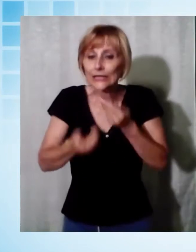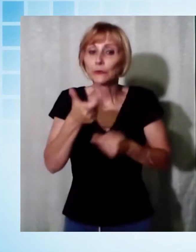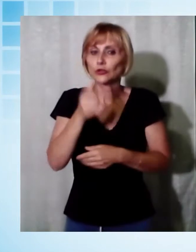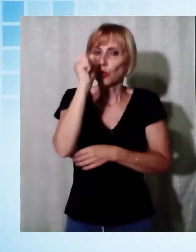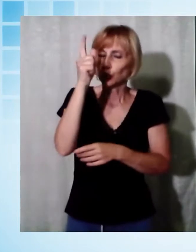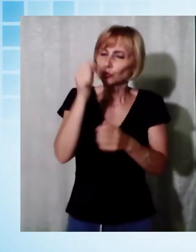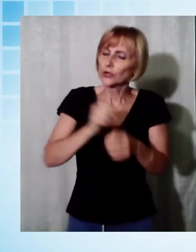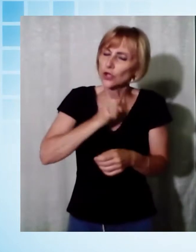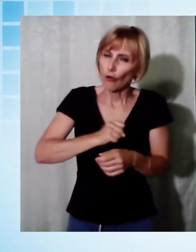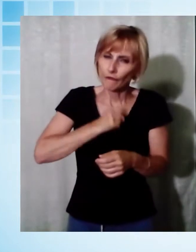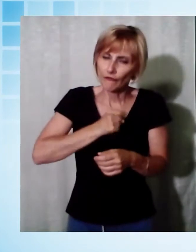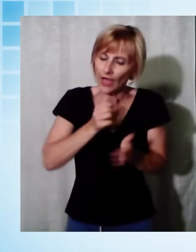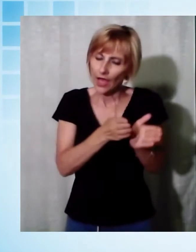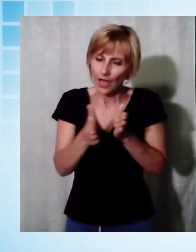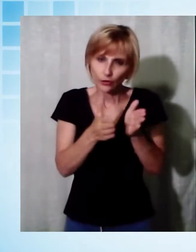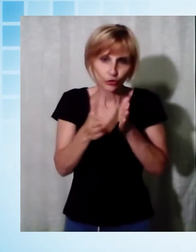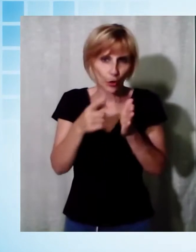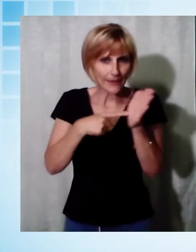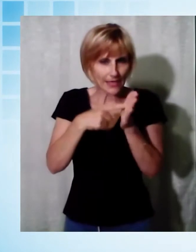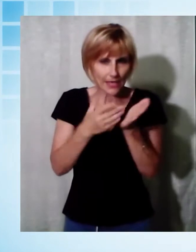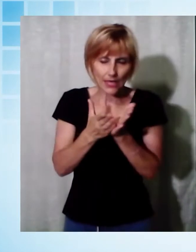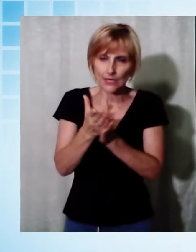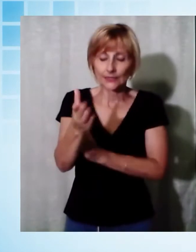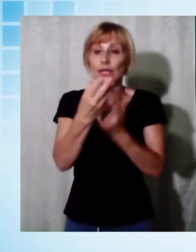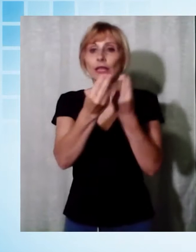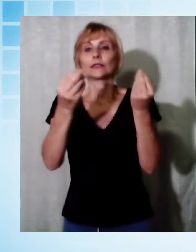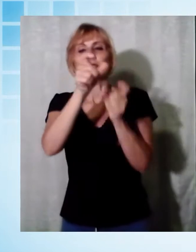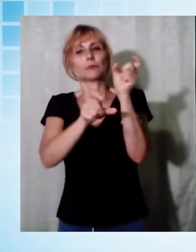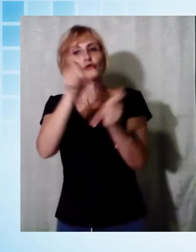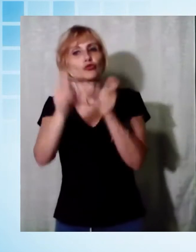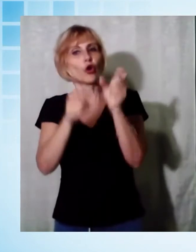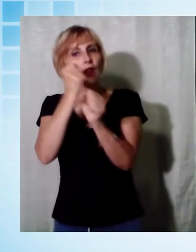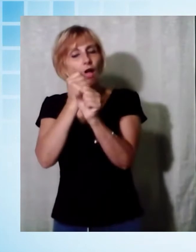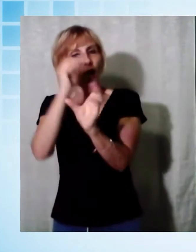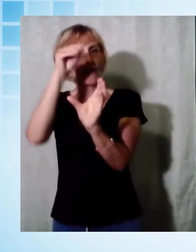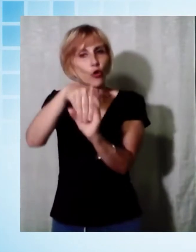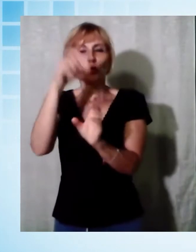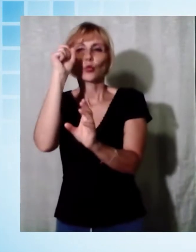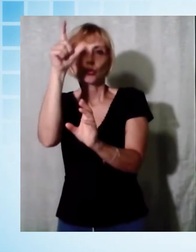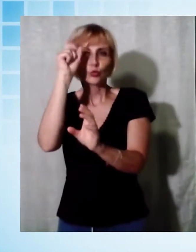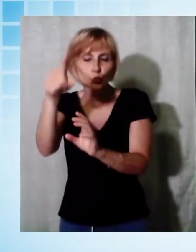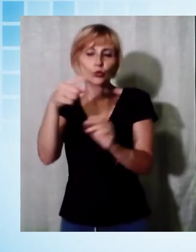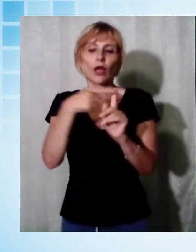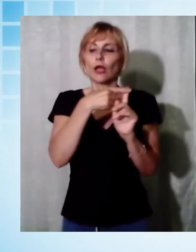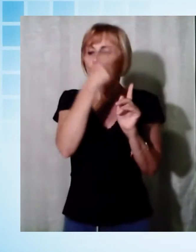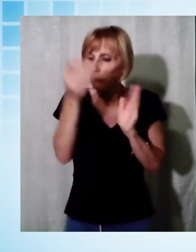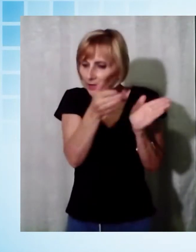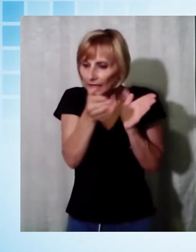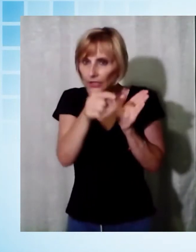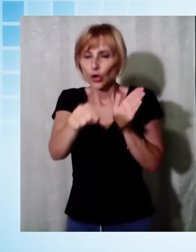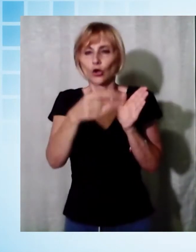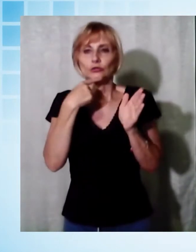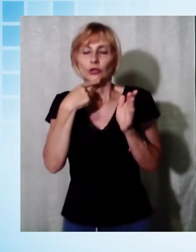Ci sono tantissime persone che lavorano nel comparto della cultura e che non hanno potuto lavorare in